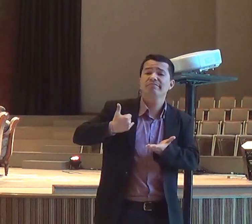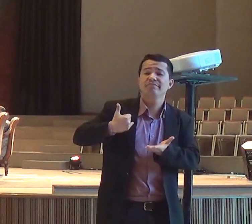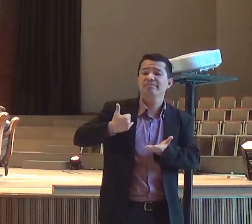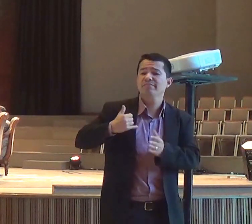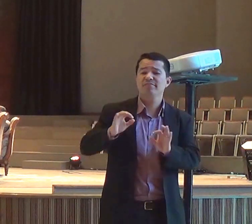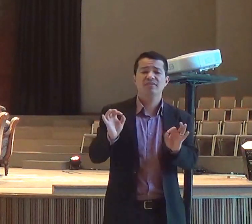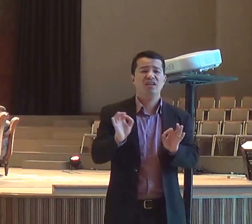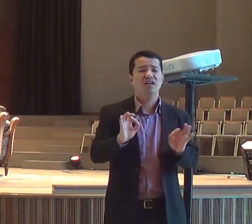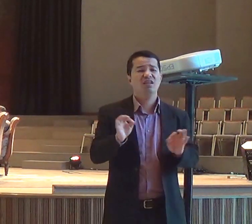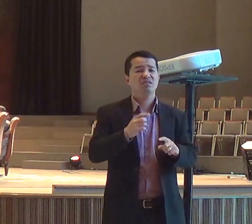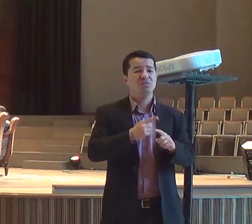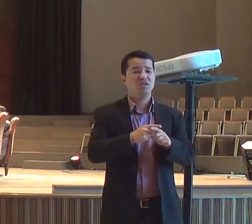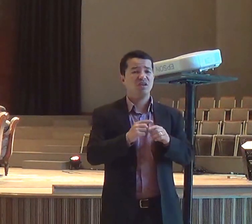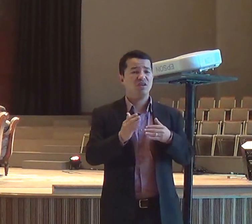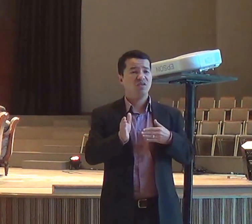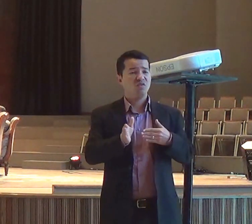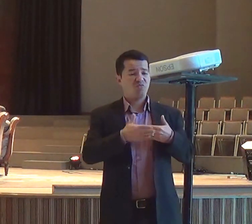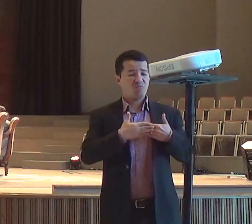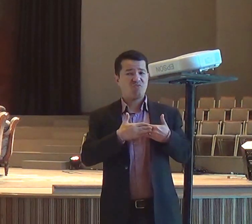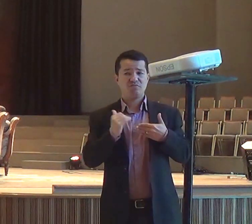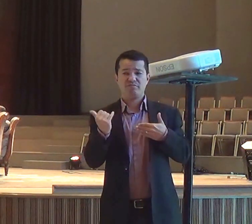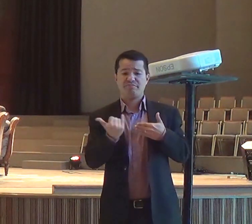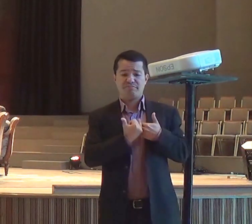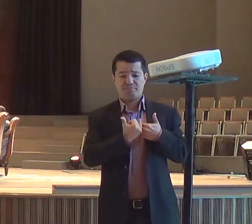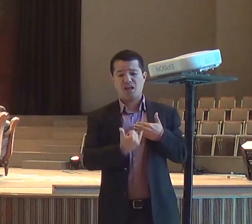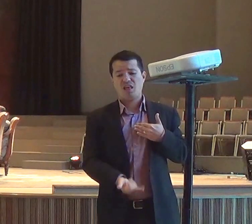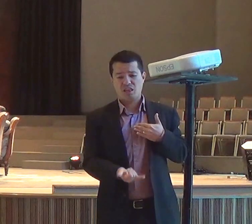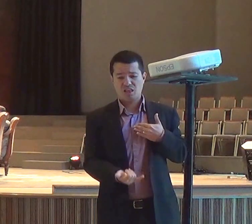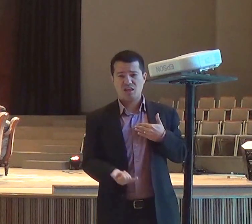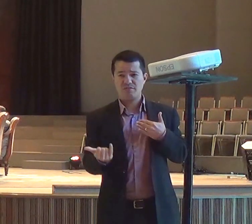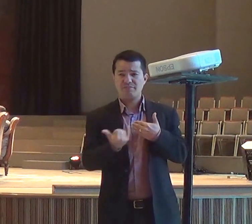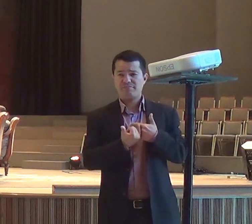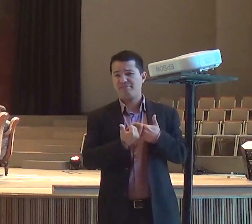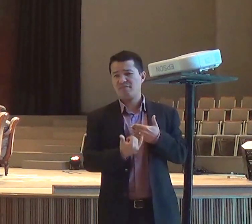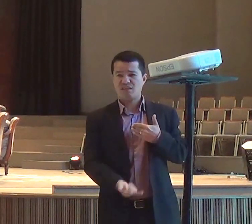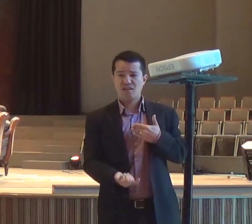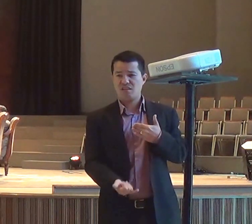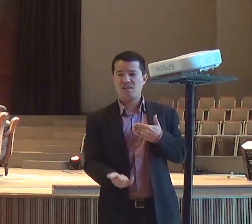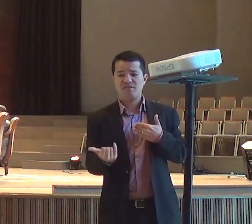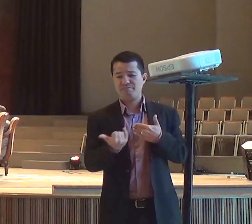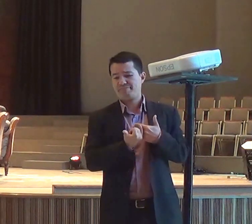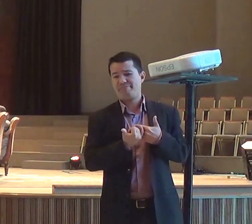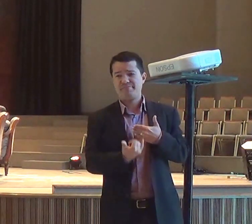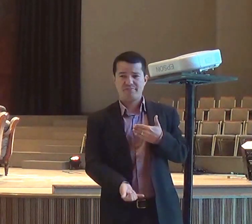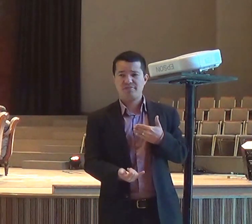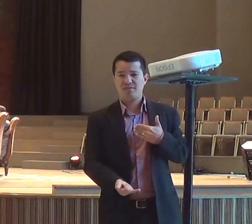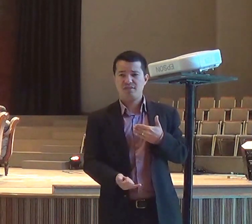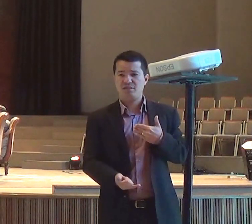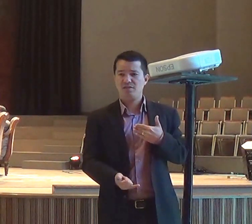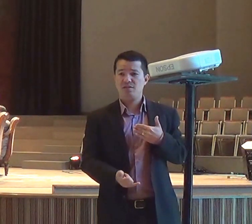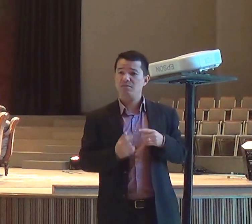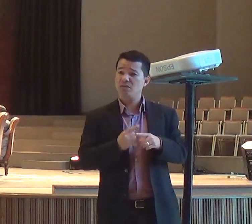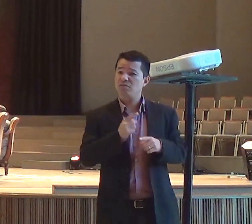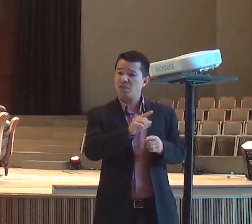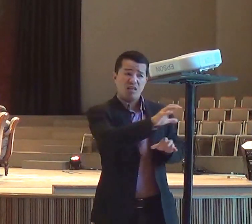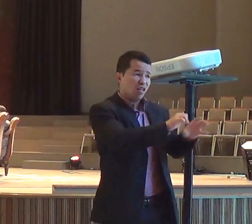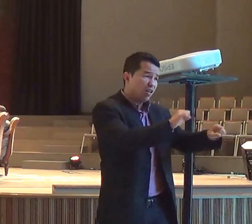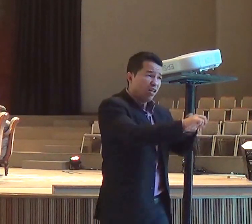e é interessante, que Deus, vai, tocar o coração, desse povo, de uma